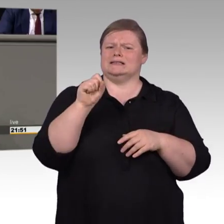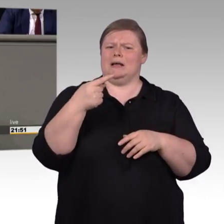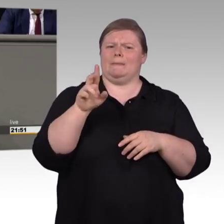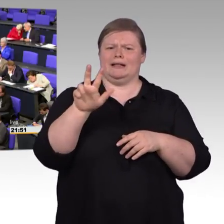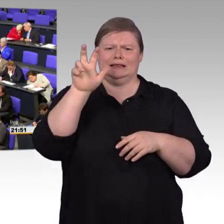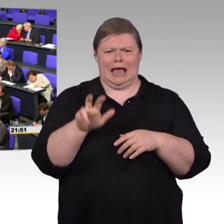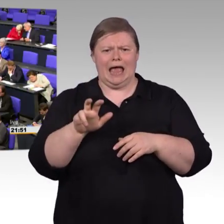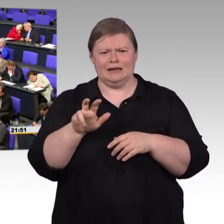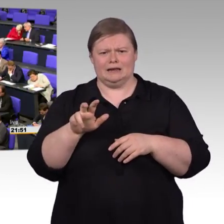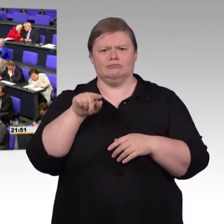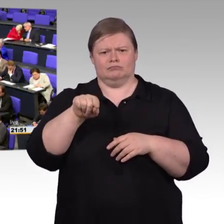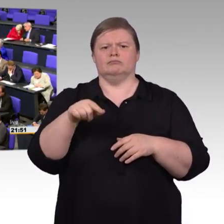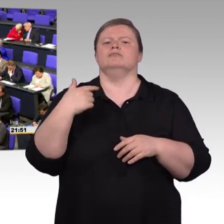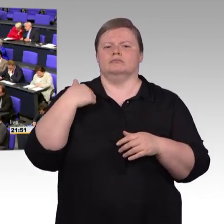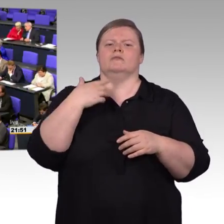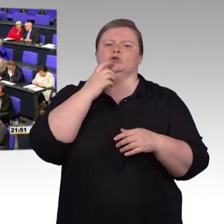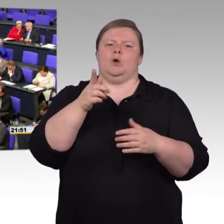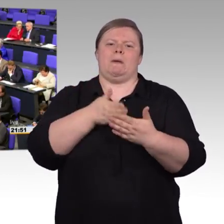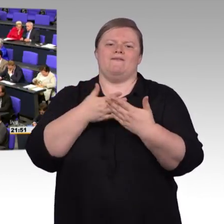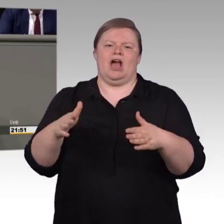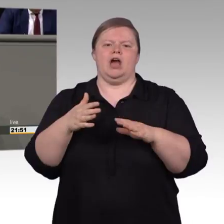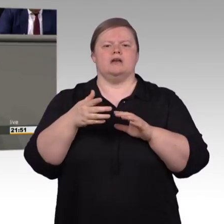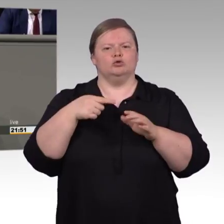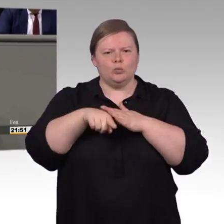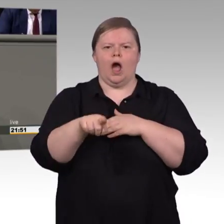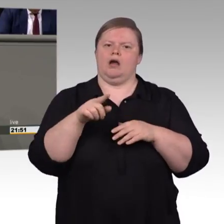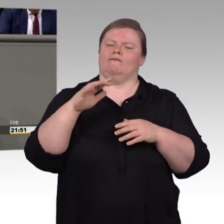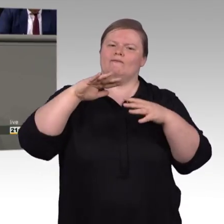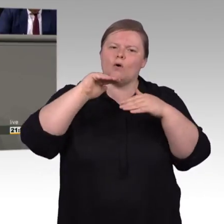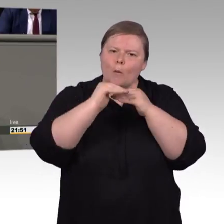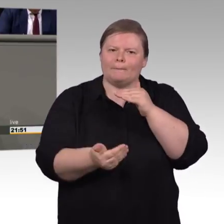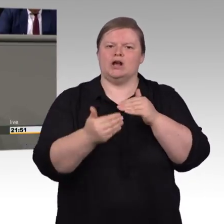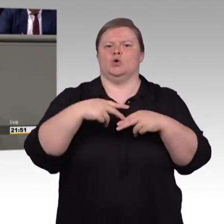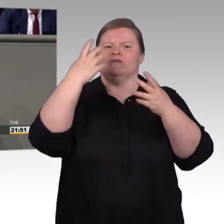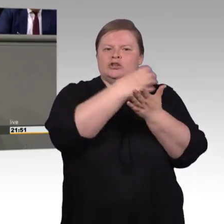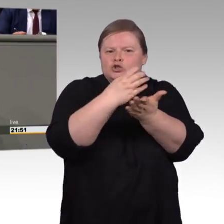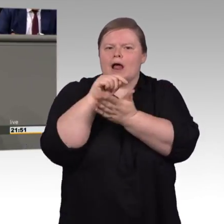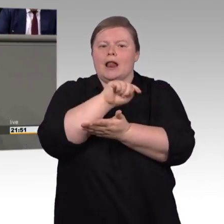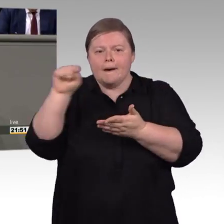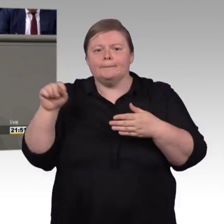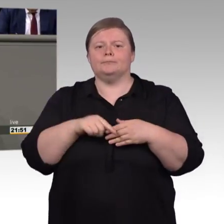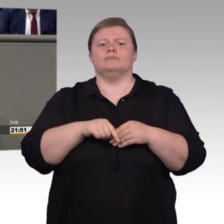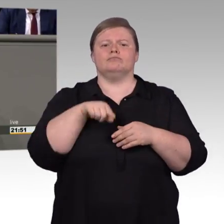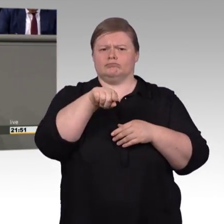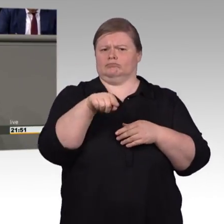Meine Damen und Herren, aus unserer Sicht beinhaltet der vorliegende Gesetzentwurf notwendige Verlängerungen, die einen